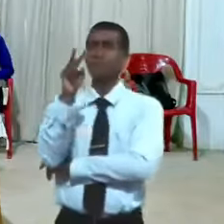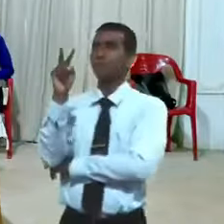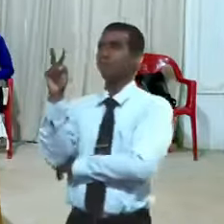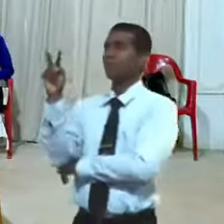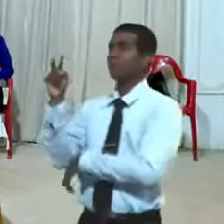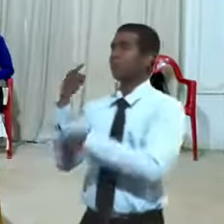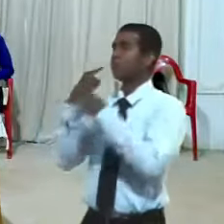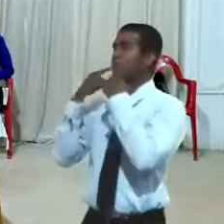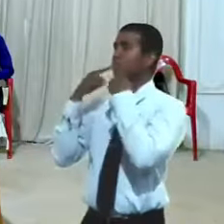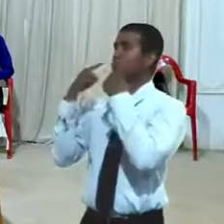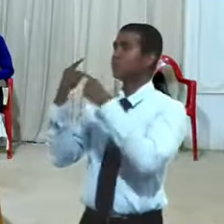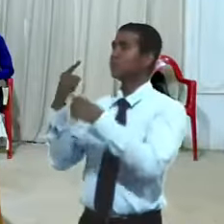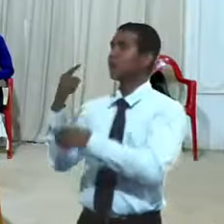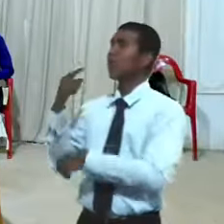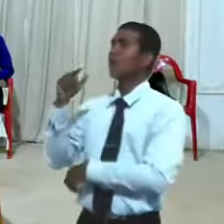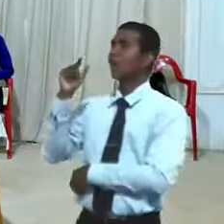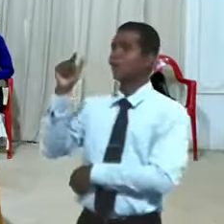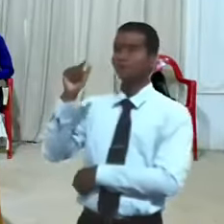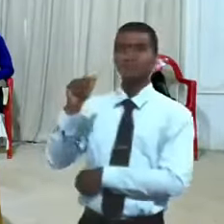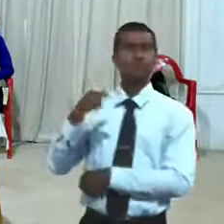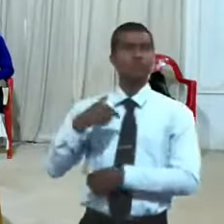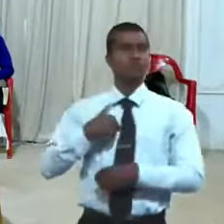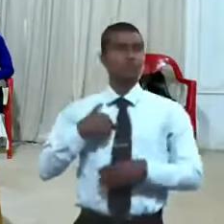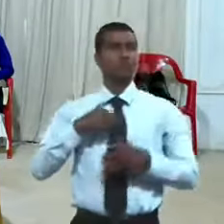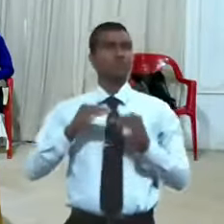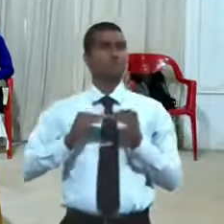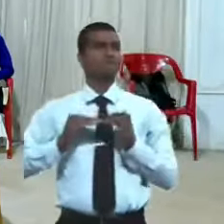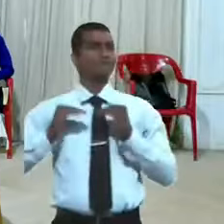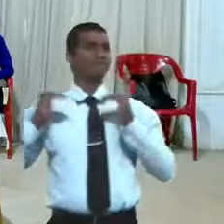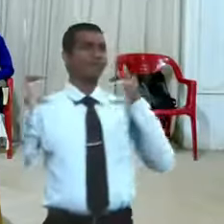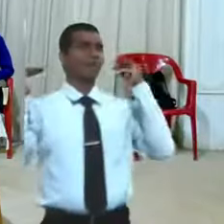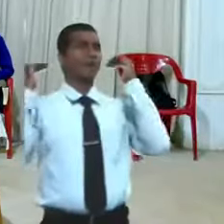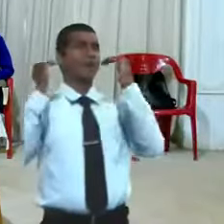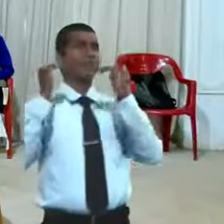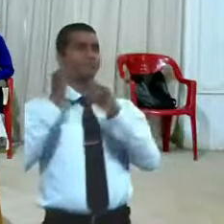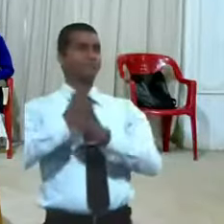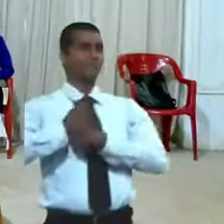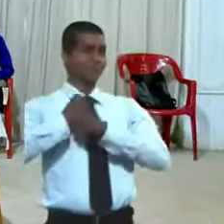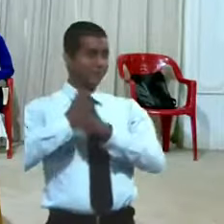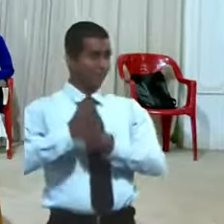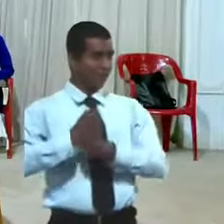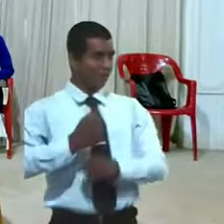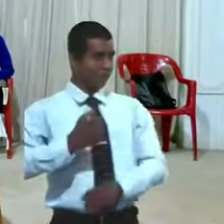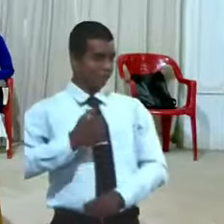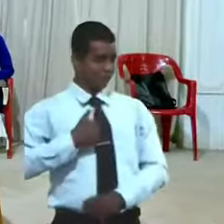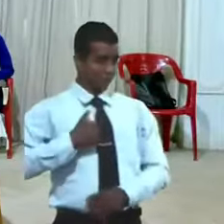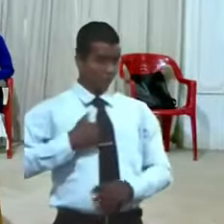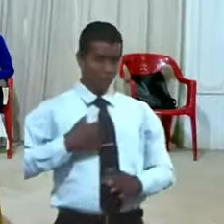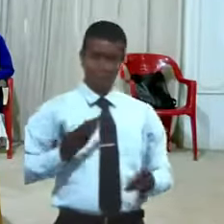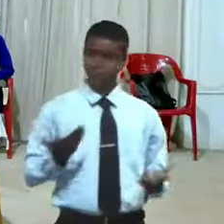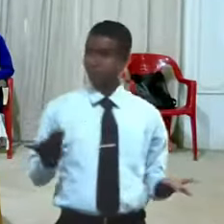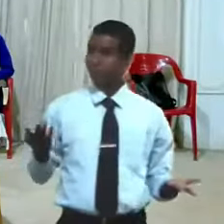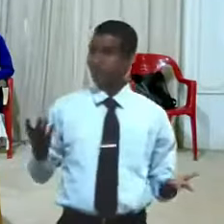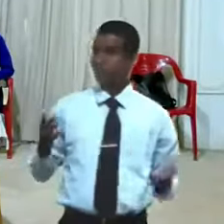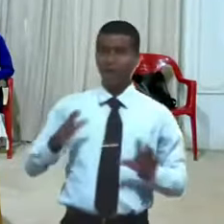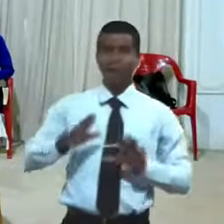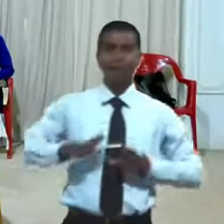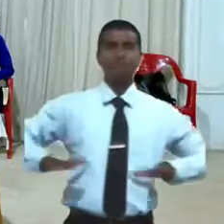la gran Babilonia que yo he construido para gloria de mi majestad